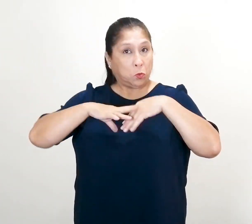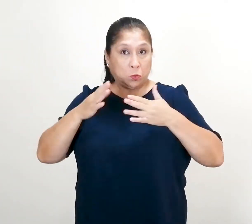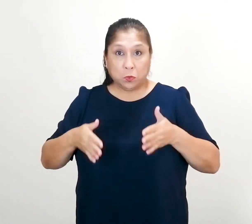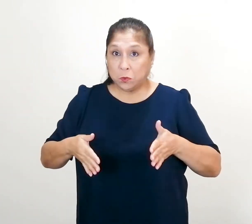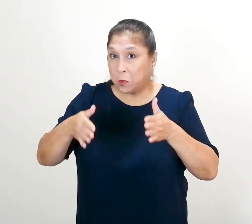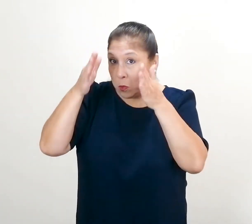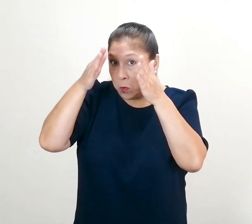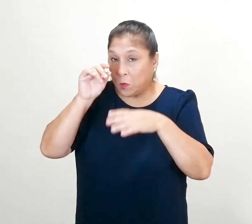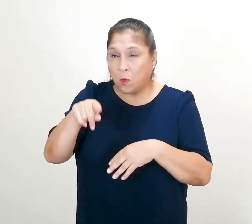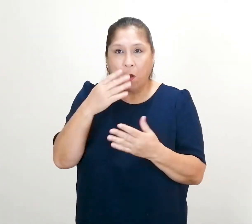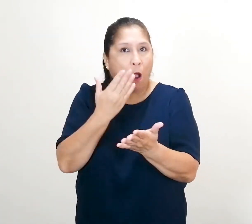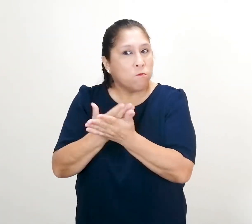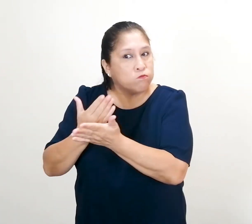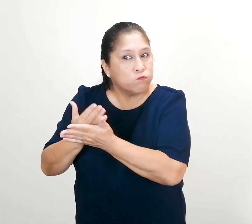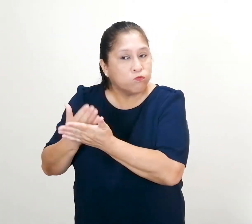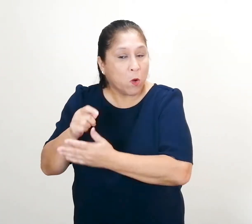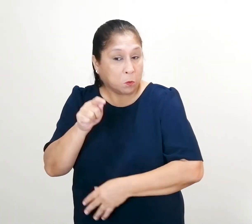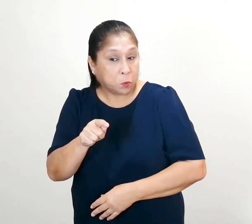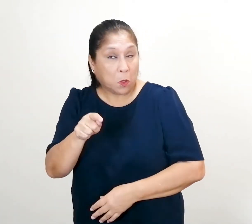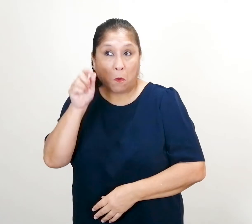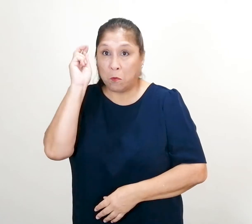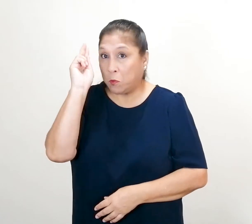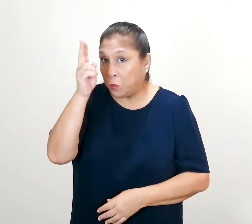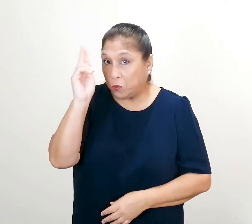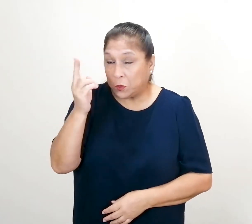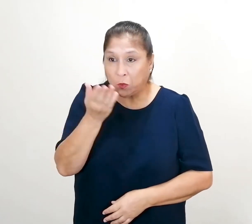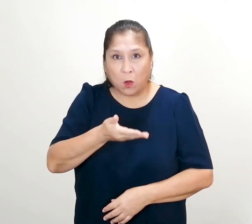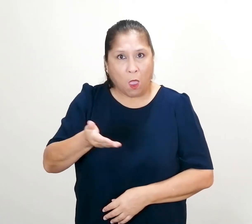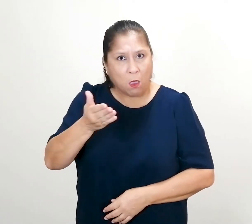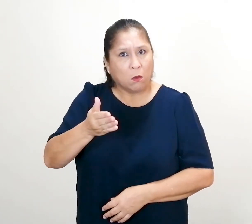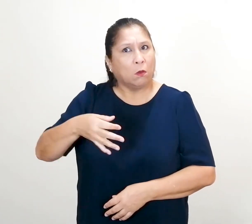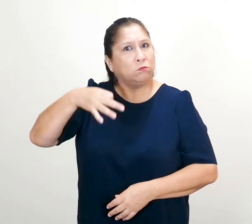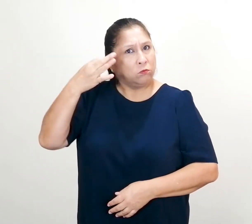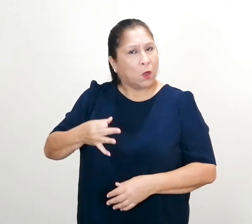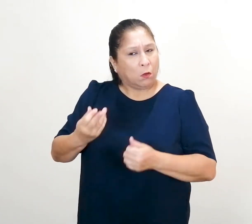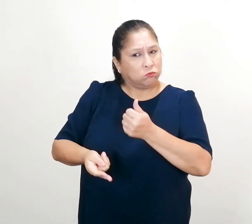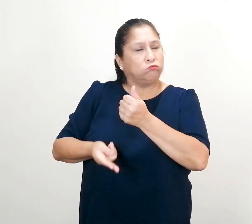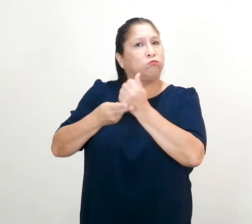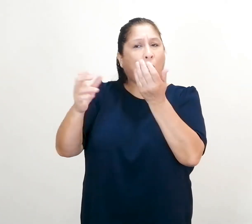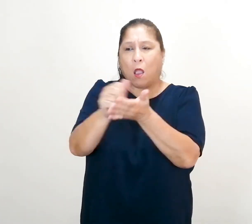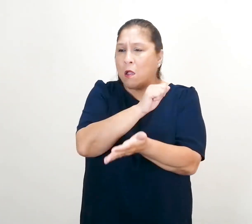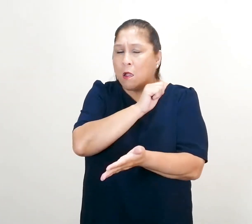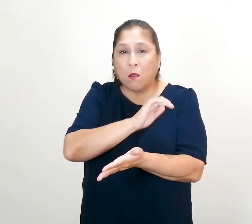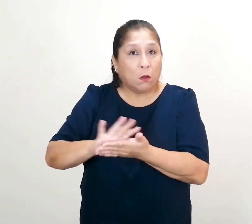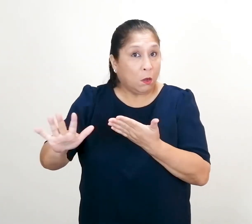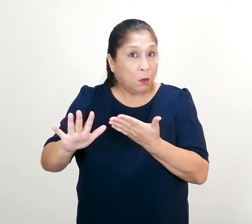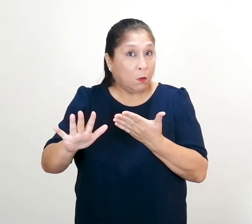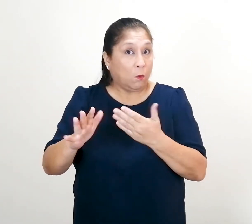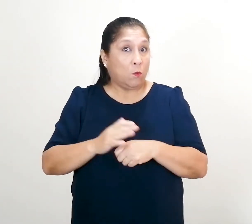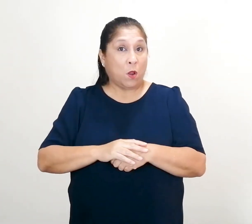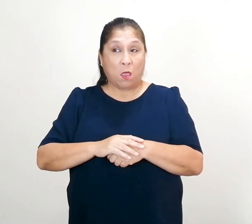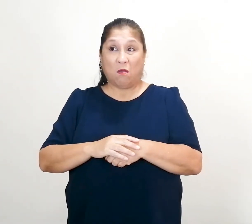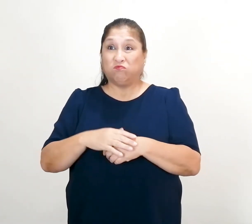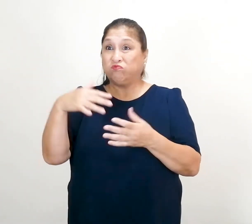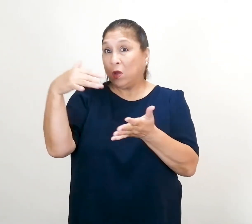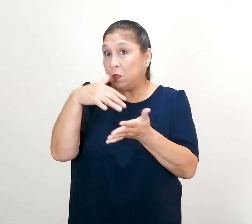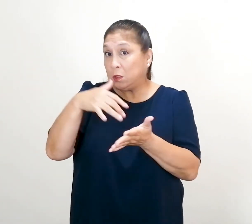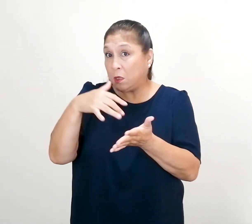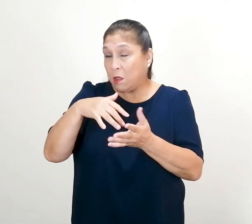constatar la presencia de maestros y garantizar la gratuidad de la enseñanza, particularmente durante el proceso